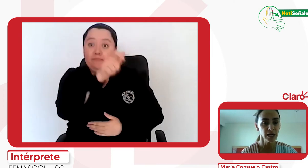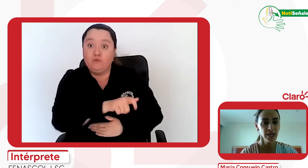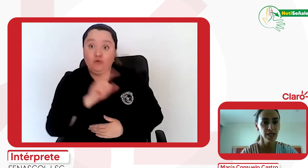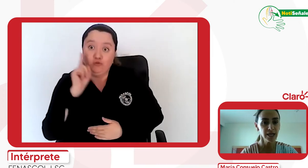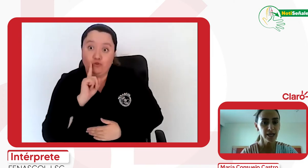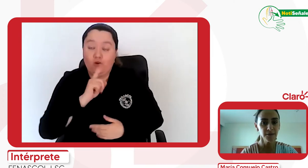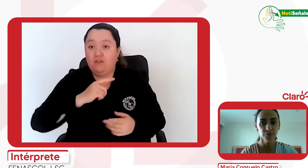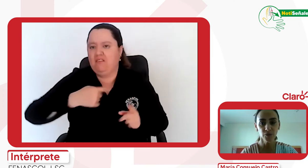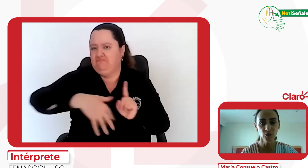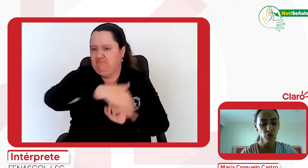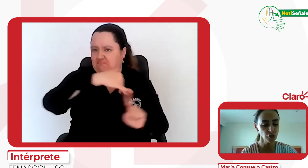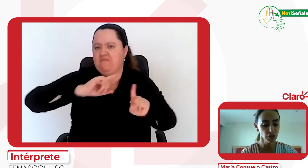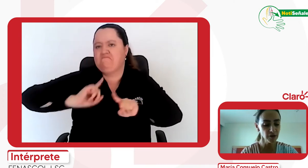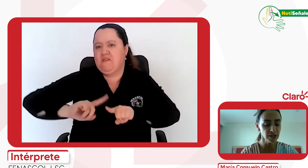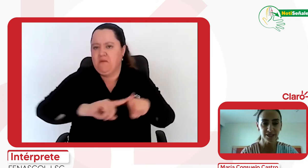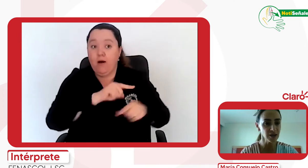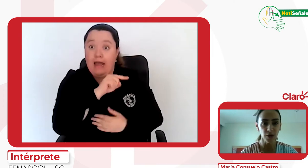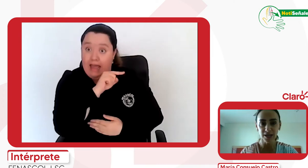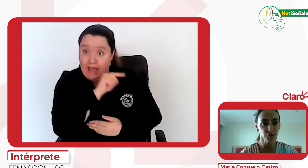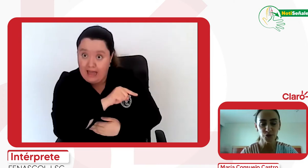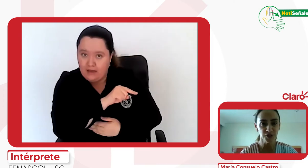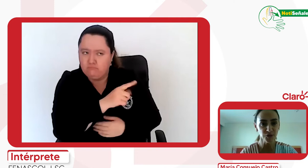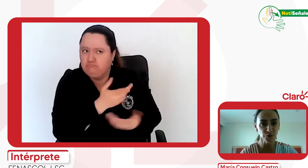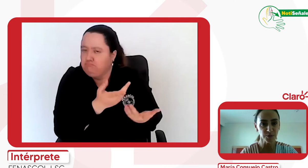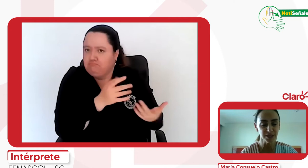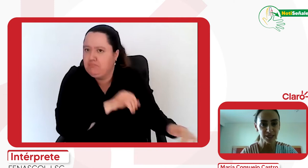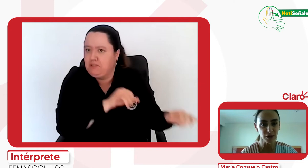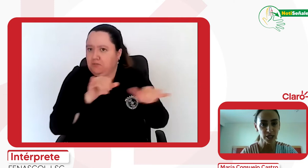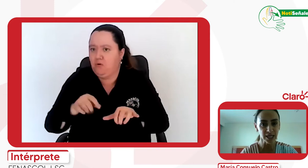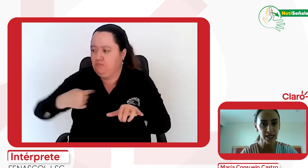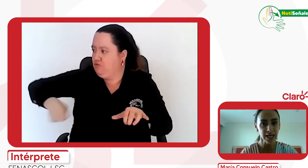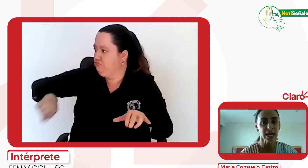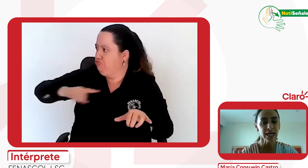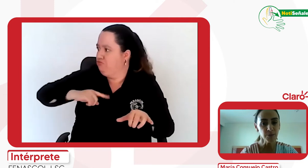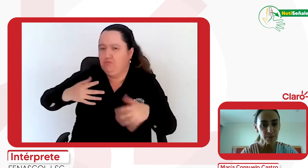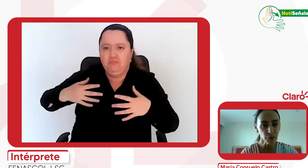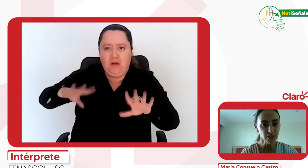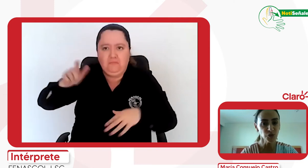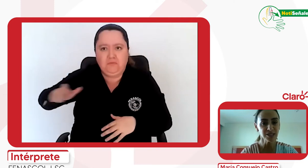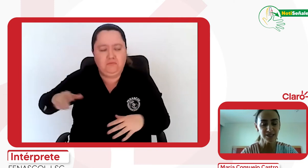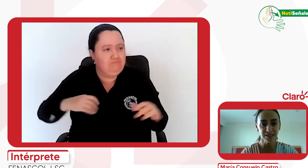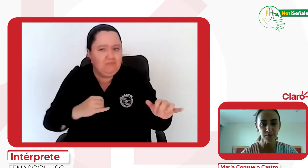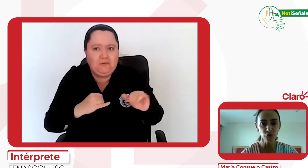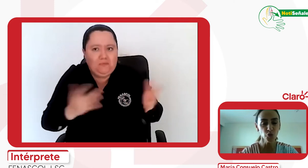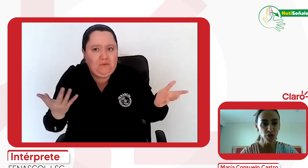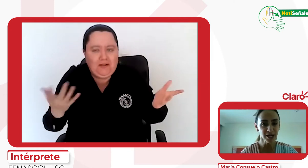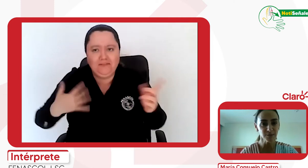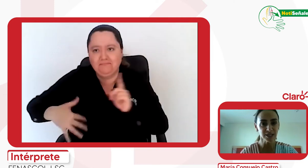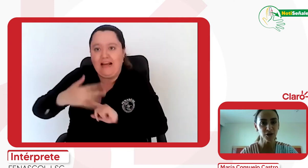no son nada diferentes a las cuales se nos puede presentar a cualquiera y que por eso necesitamos una herramienta